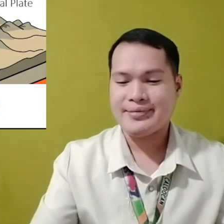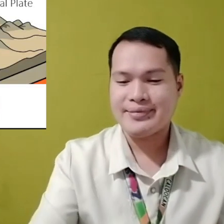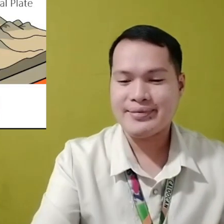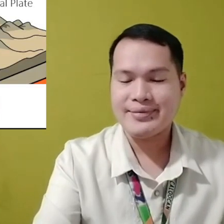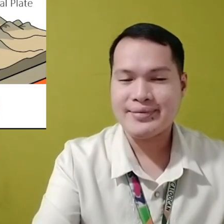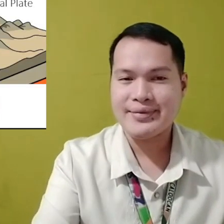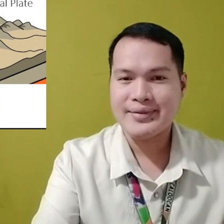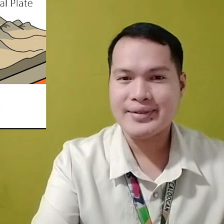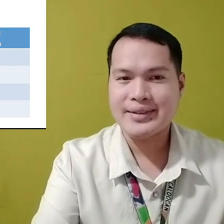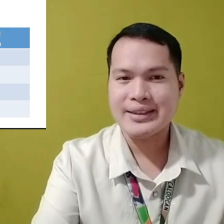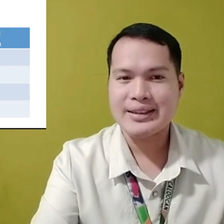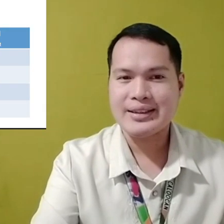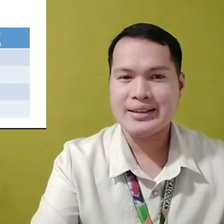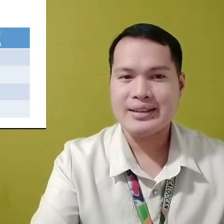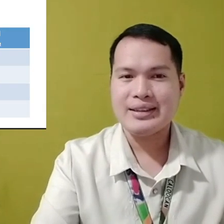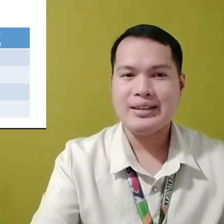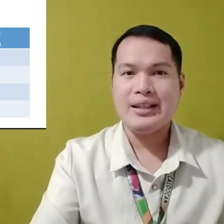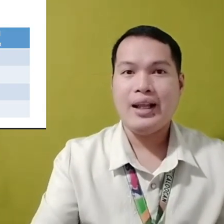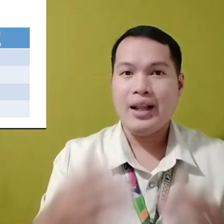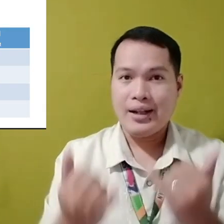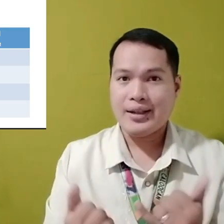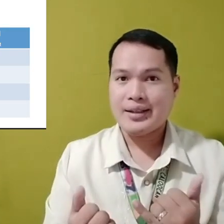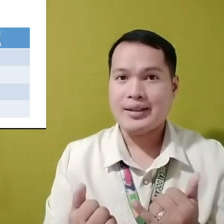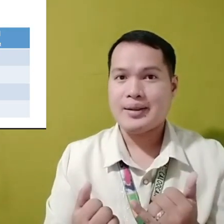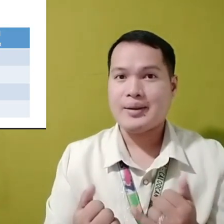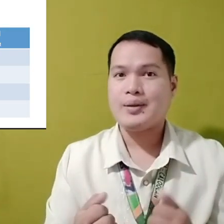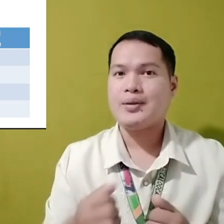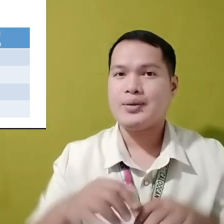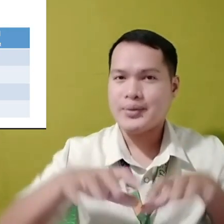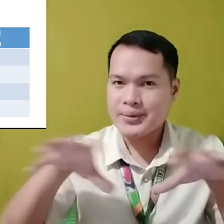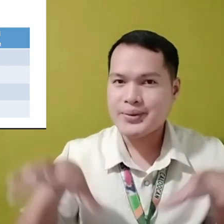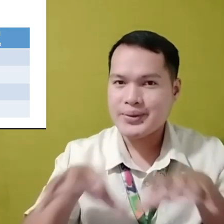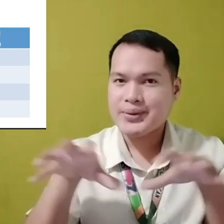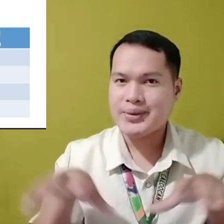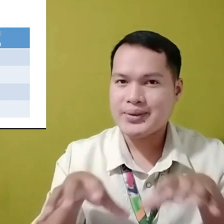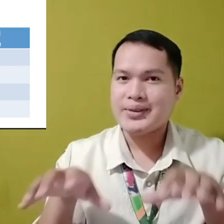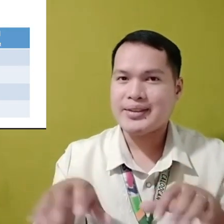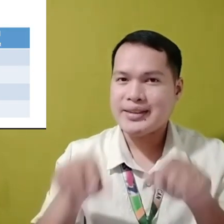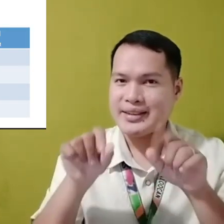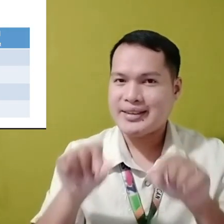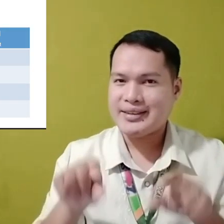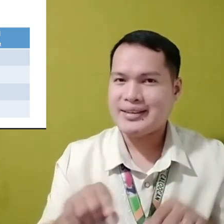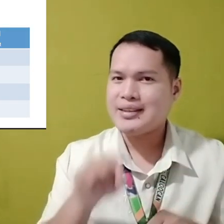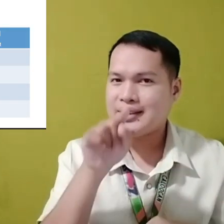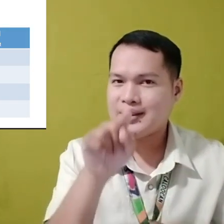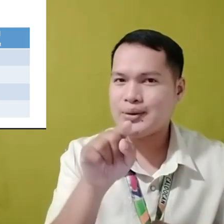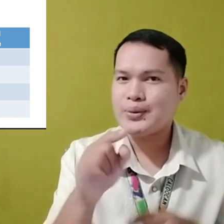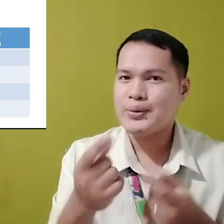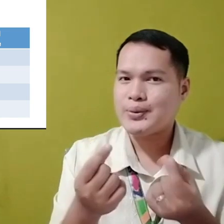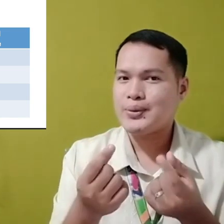Para sa ating activity number one, ang gagawin natin,